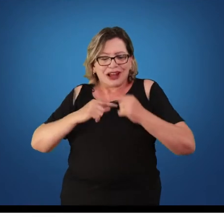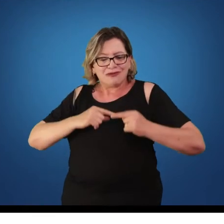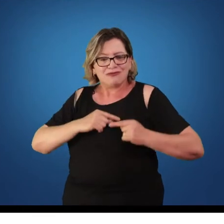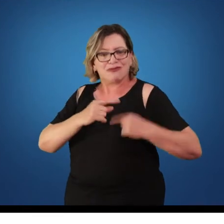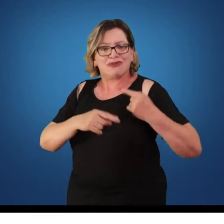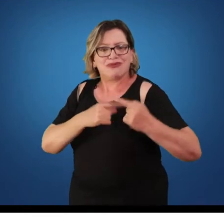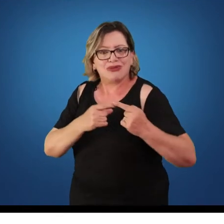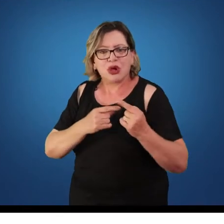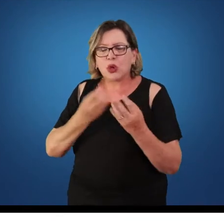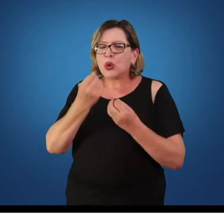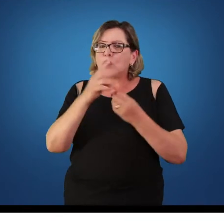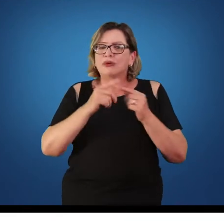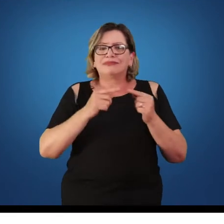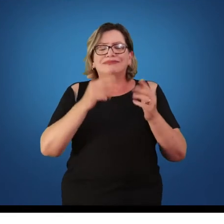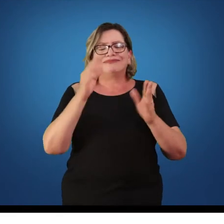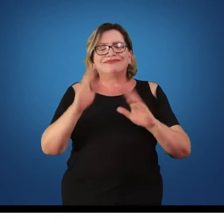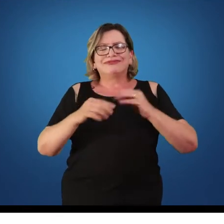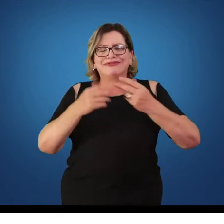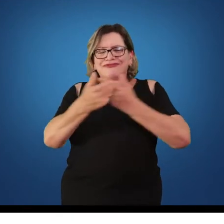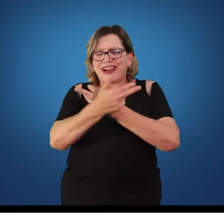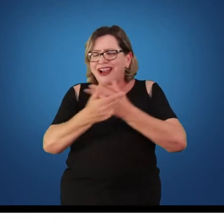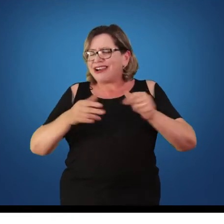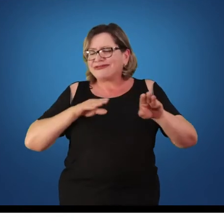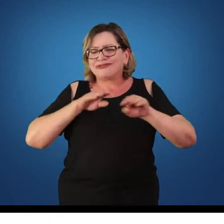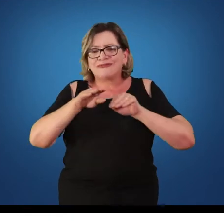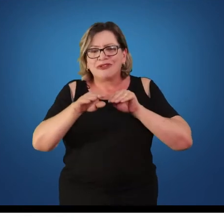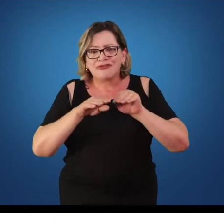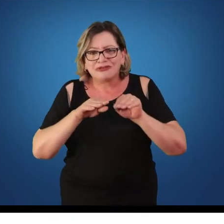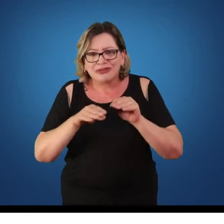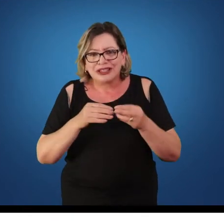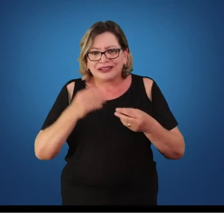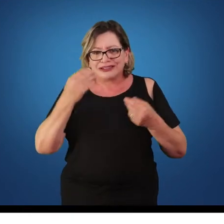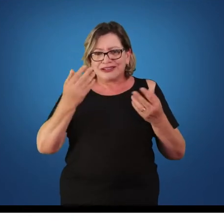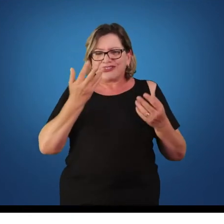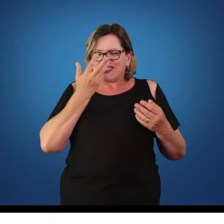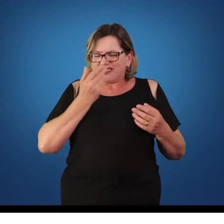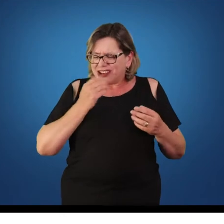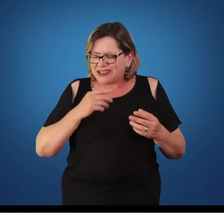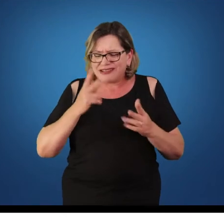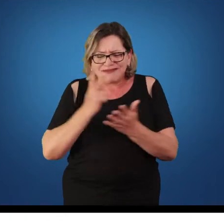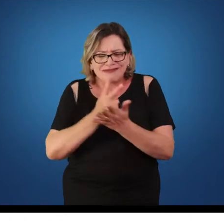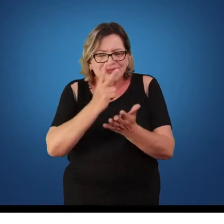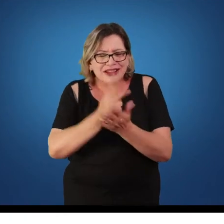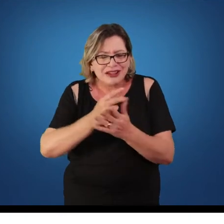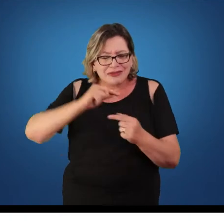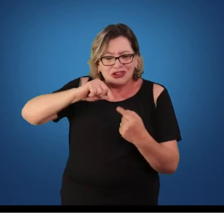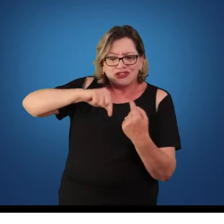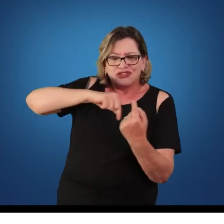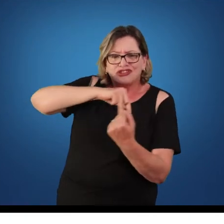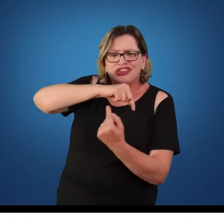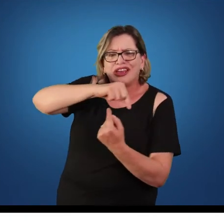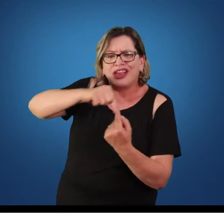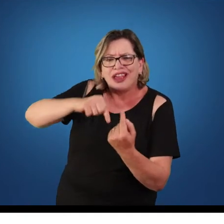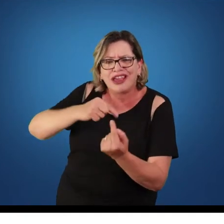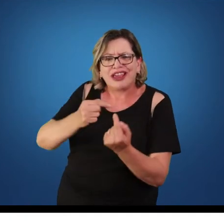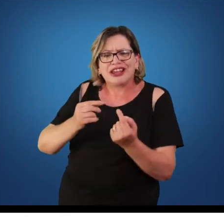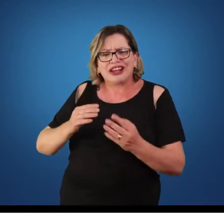as estrelinhas, enfim, quem nunca se desafiou a dar um salto, a tentar girar o corpo e cair na piscina, que a gente fala, o salto mortal,